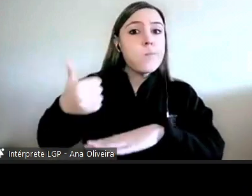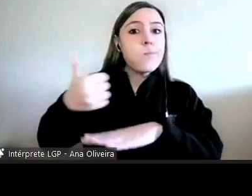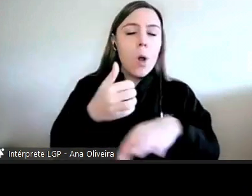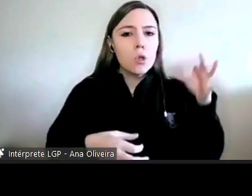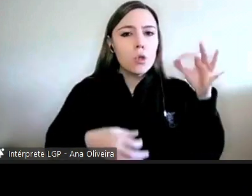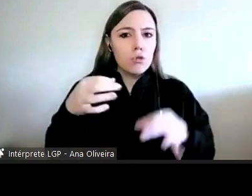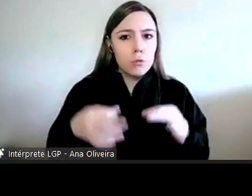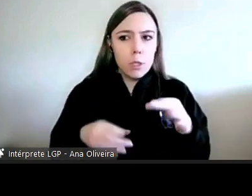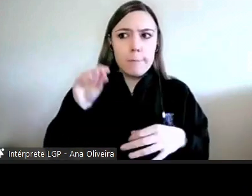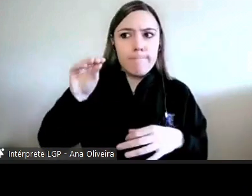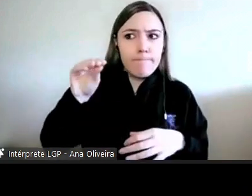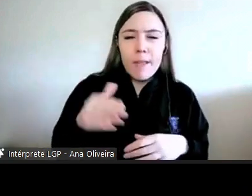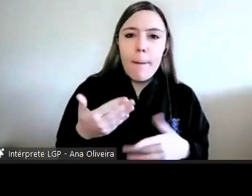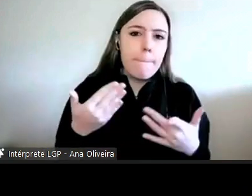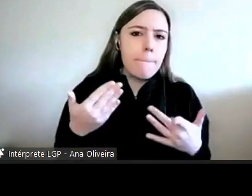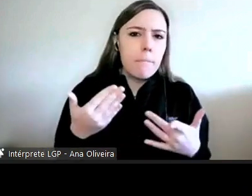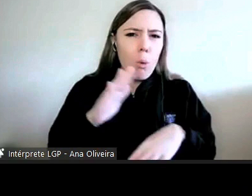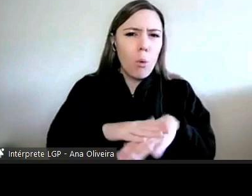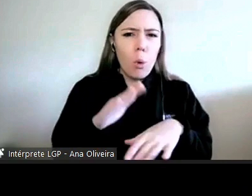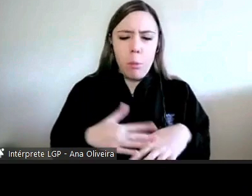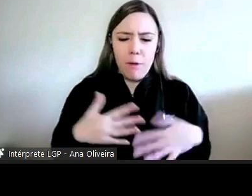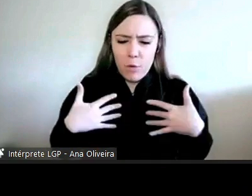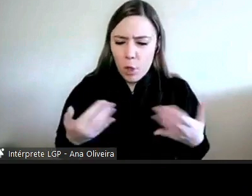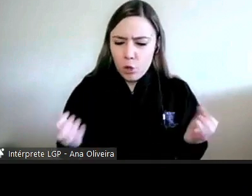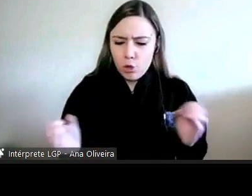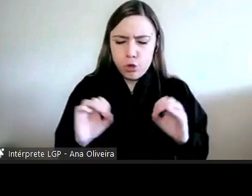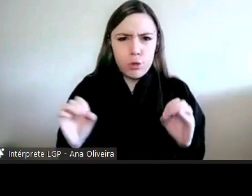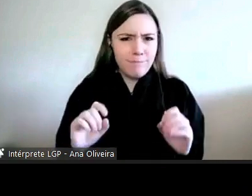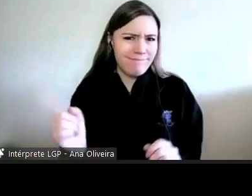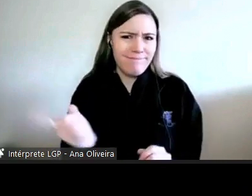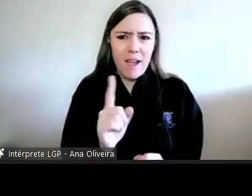falta de colaboração ou por falta de vontade ou por enfim